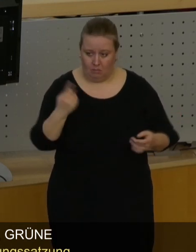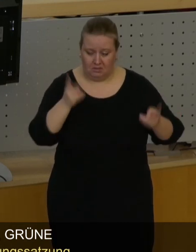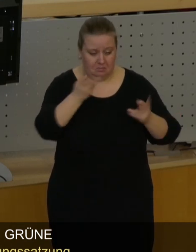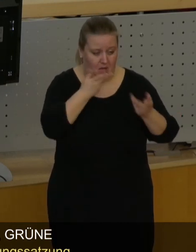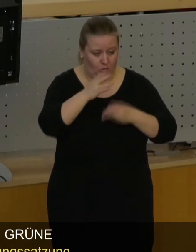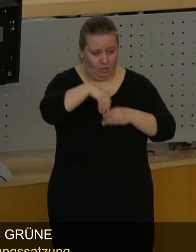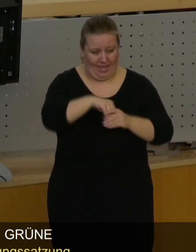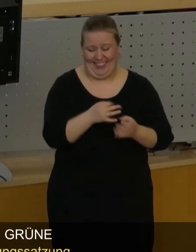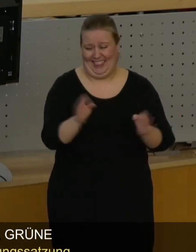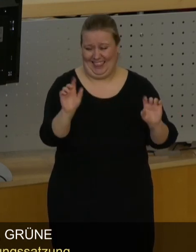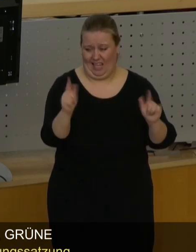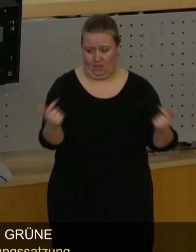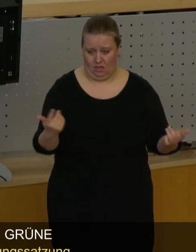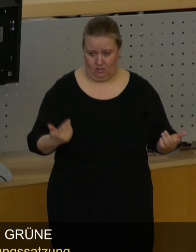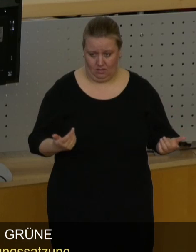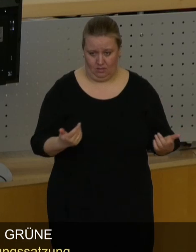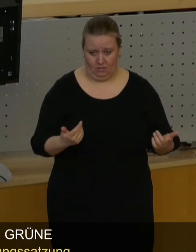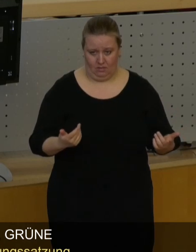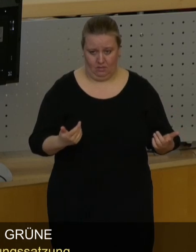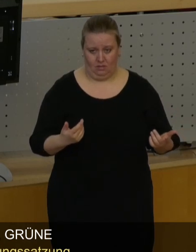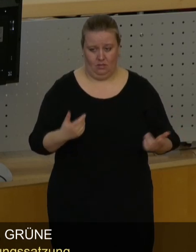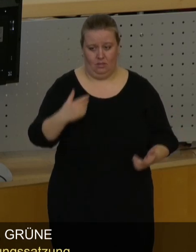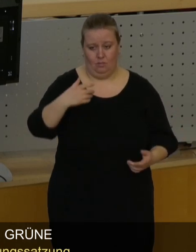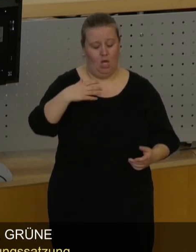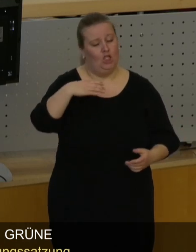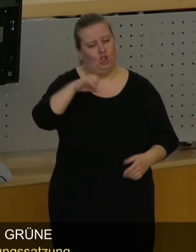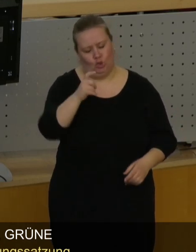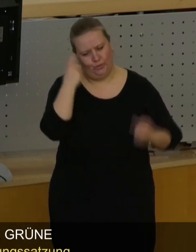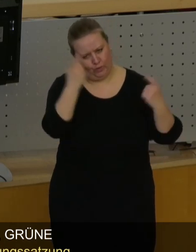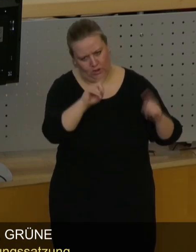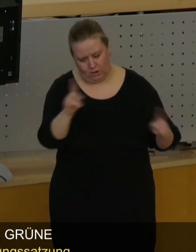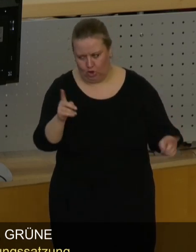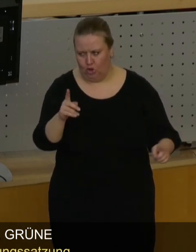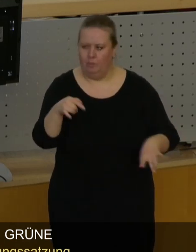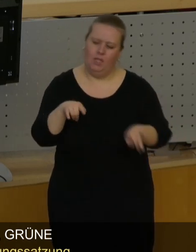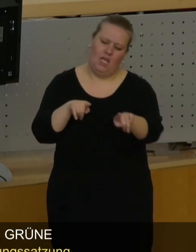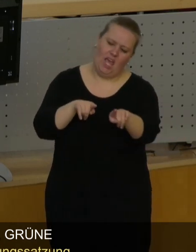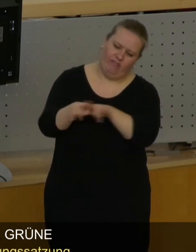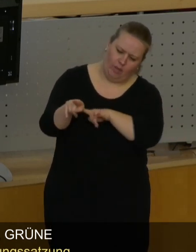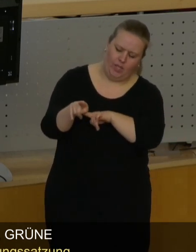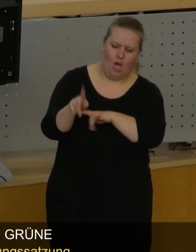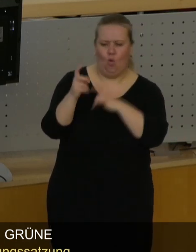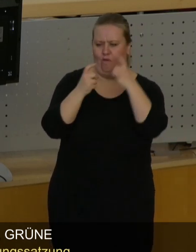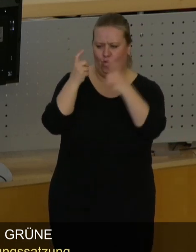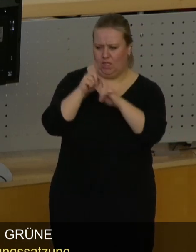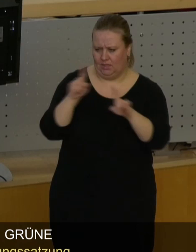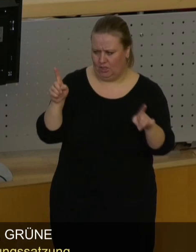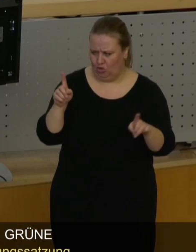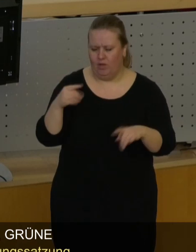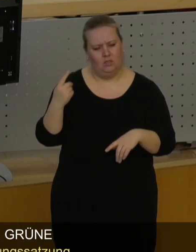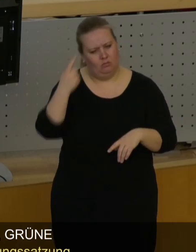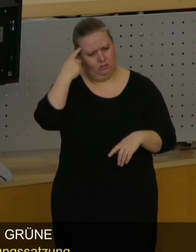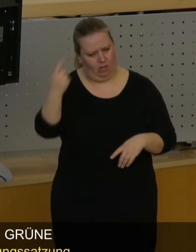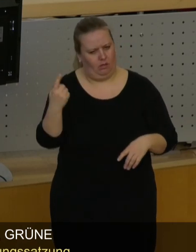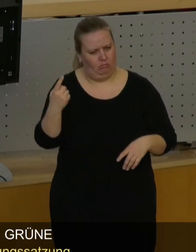Beratungen beteiligt. Bei der CDU hat mich das jetzt nicht gewundert. Bei der FDP hat es mich auch nicht gewundert, weil ich der